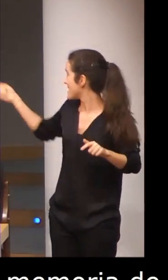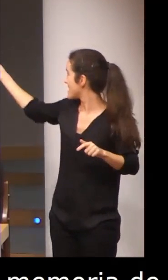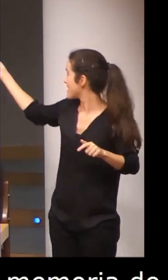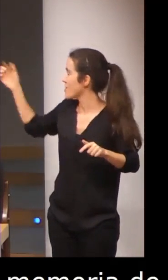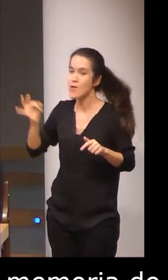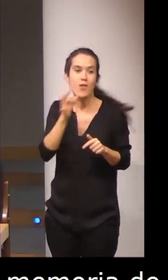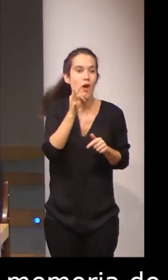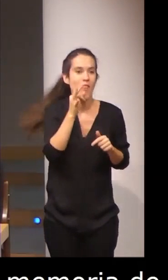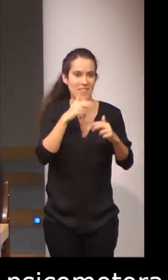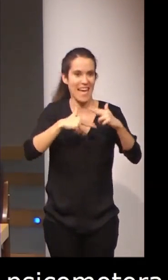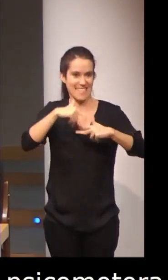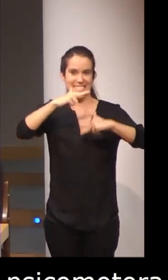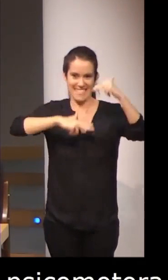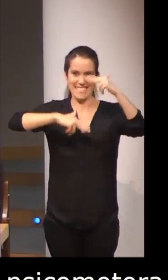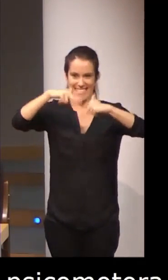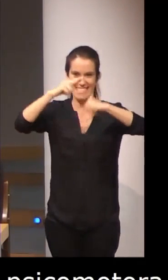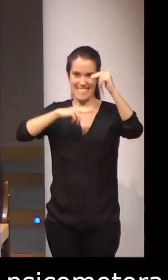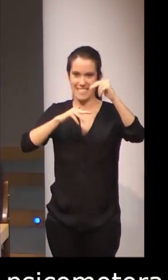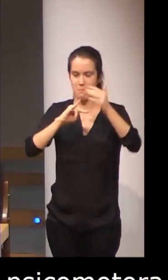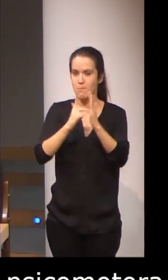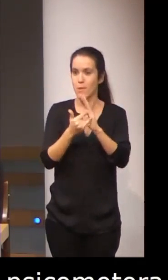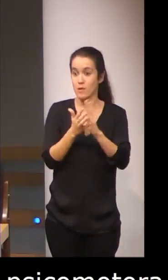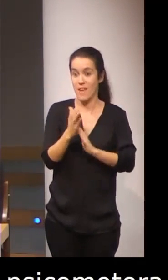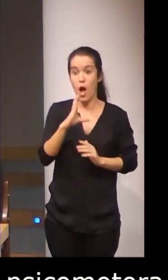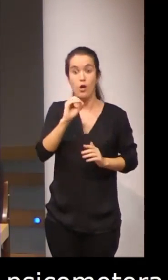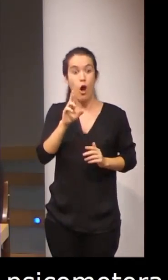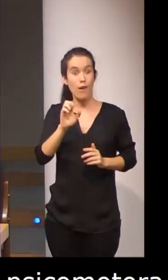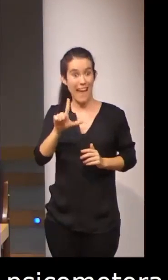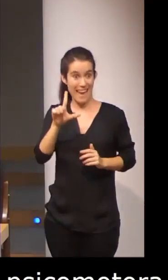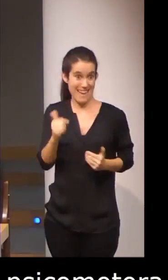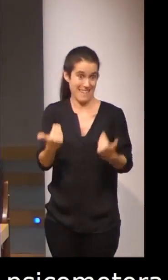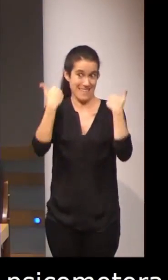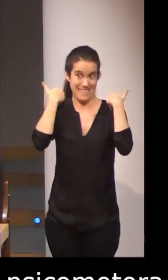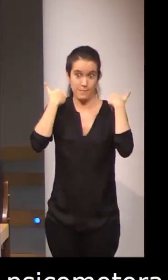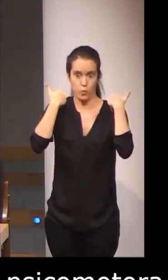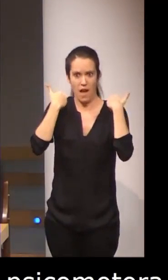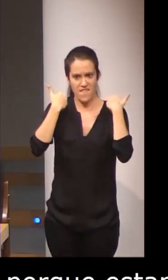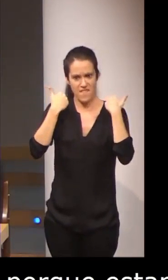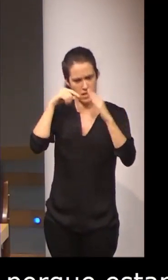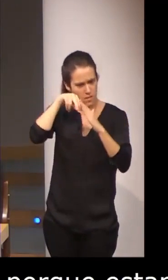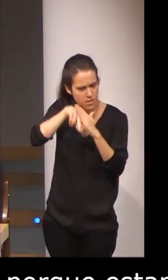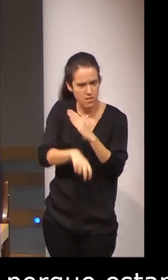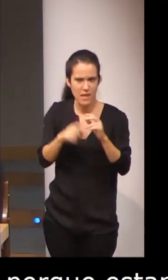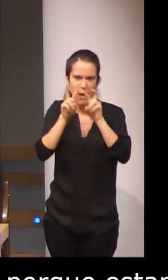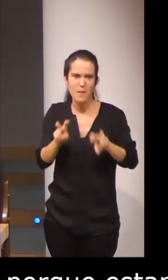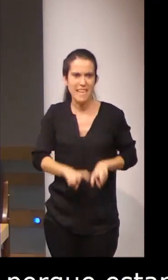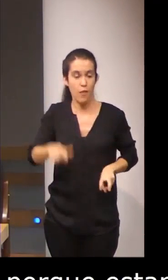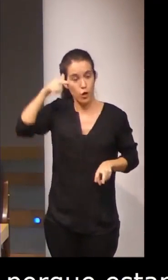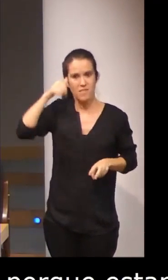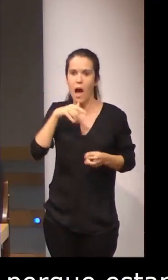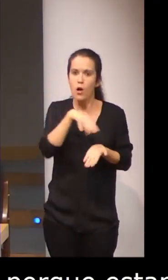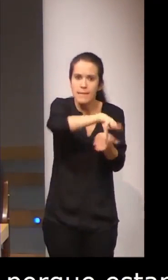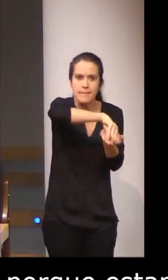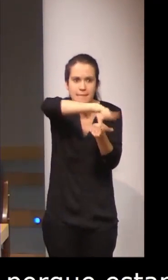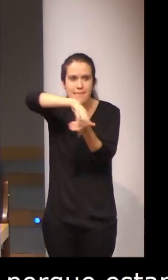en construcción. Es decir, Coral Cantillo, que es la persona que está desarrollando esta tesis, pues está recogiendo datos